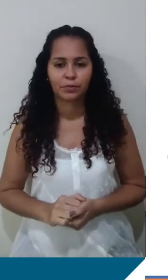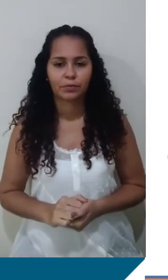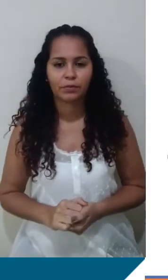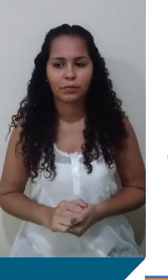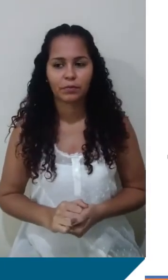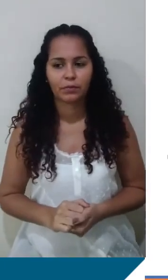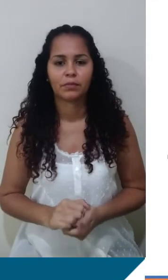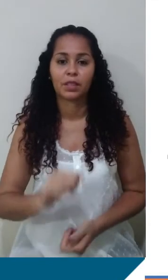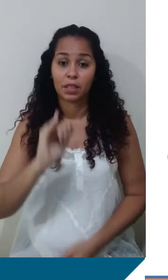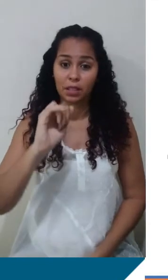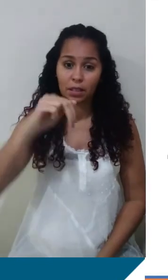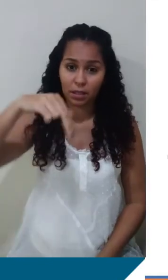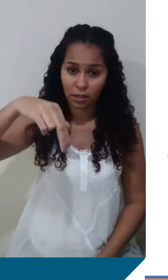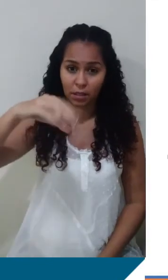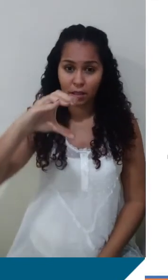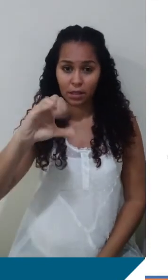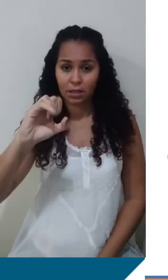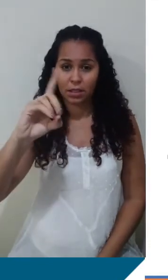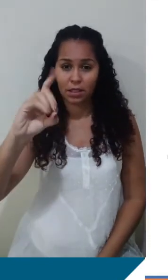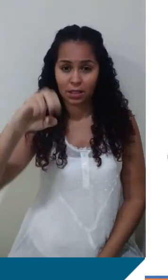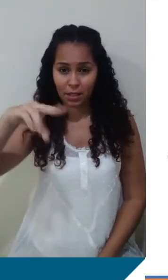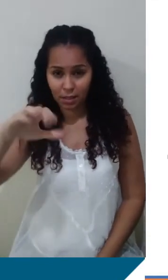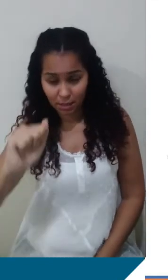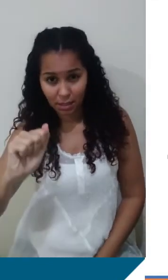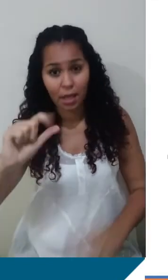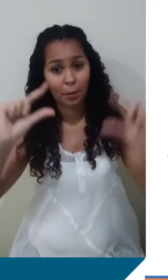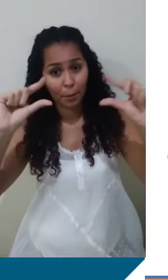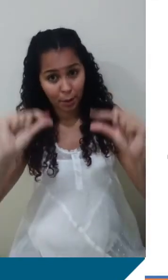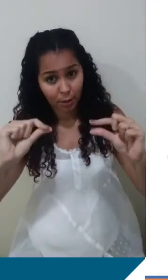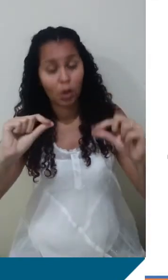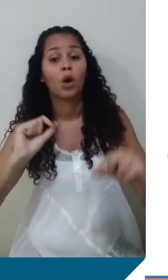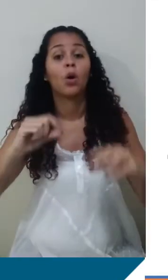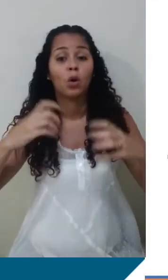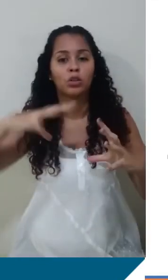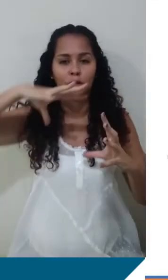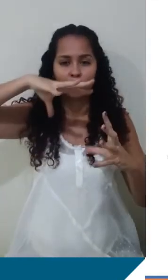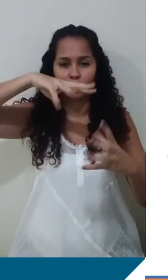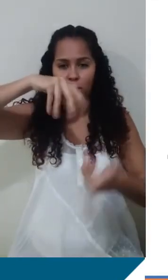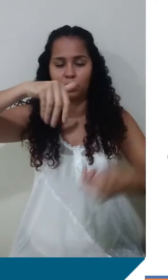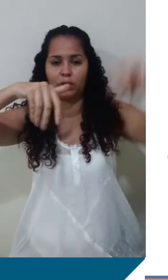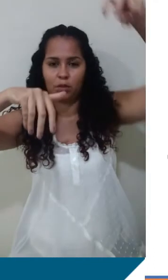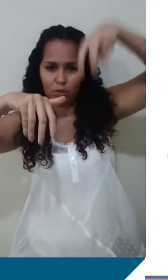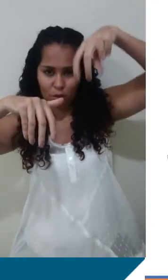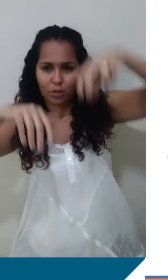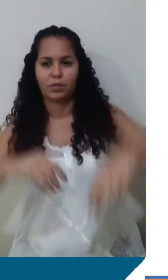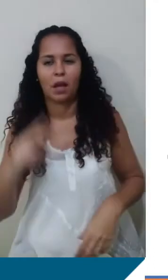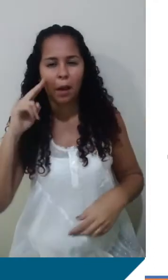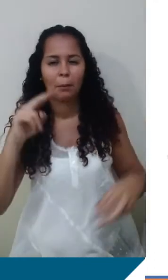incidência é menor no Hemisfério Norte. E neste caso, ó, aqui pelo eixo de rotação. A incidência no